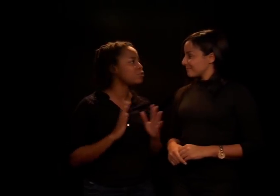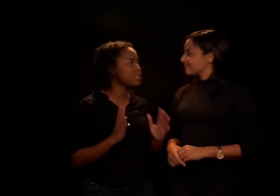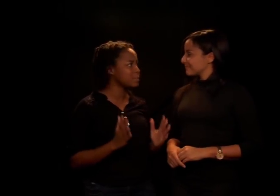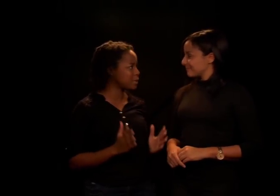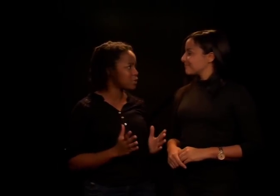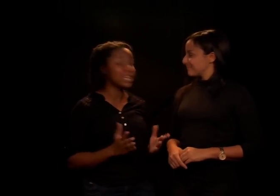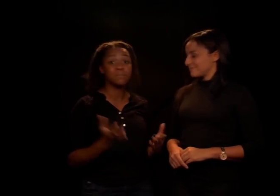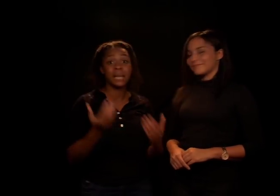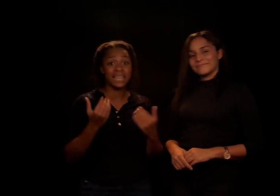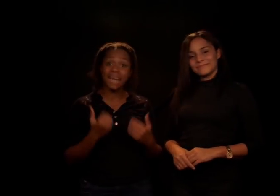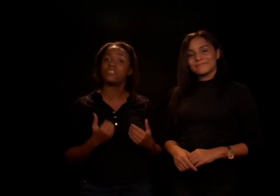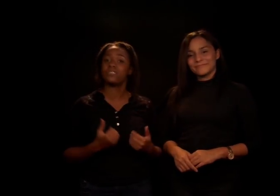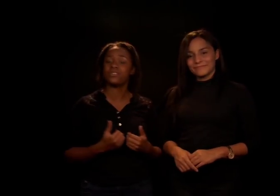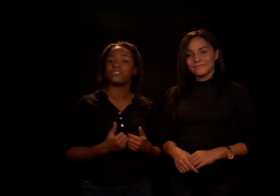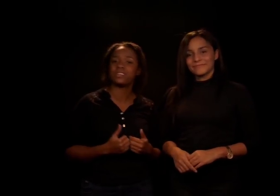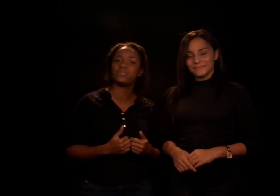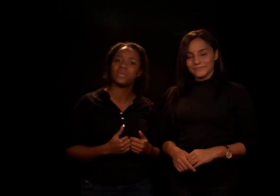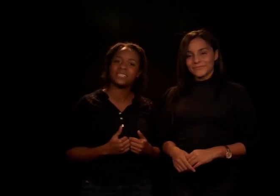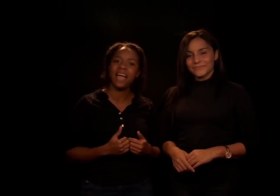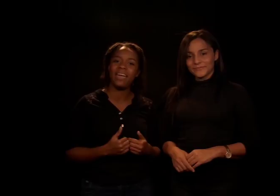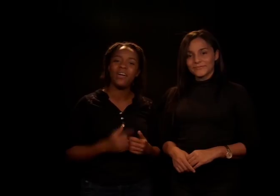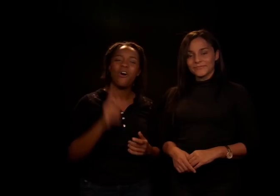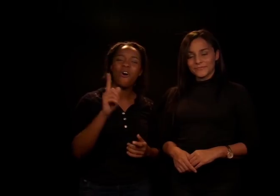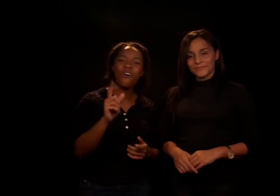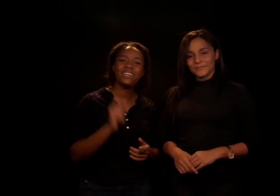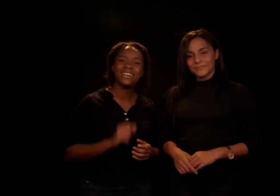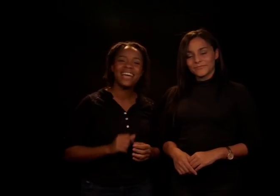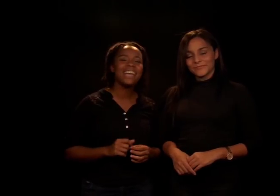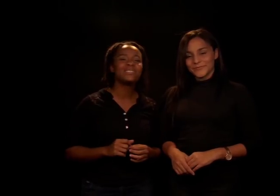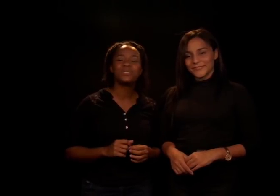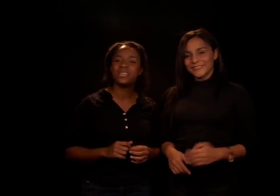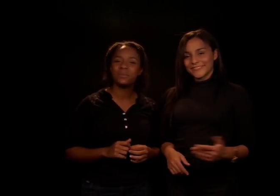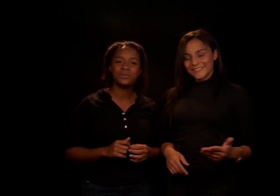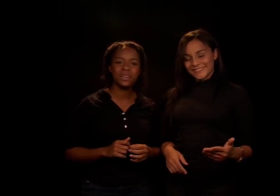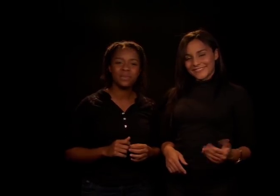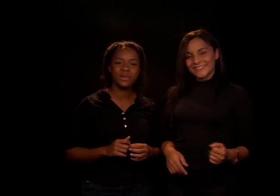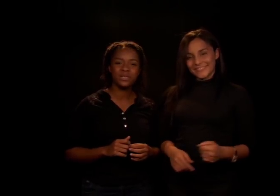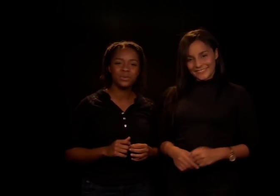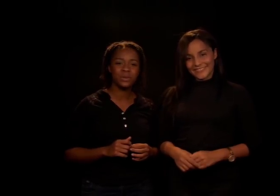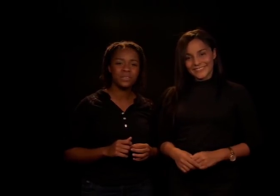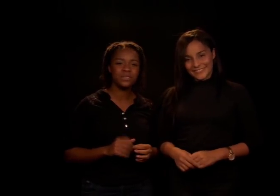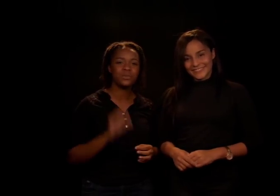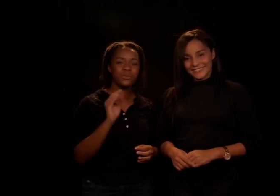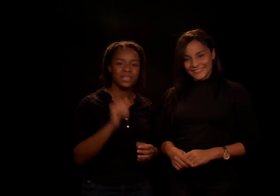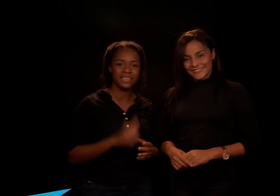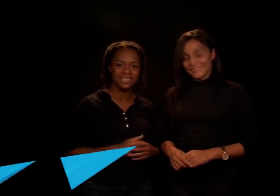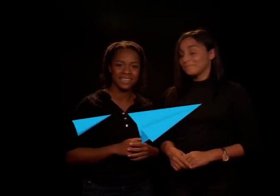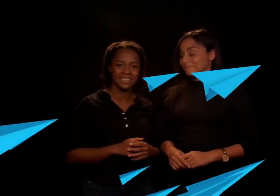muchas personas para darnos a conocer su mensaje. Hoy escucharemos una reflexión de una visión muy interesante.